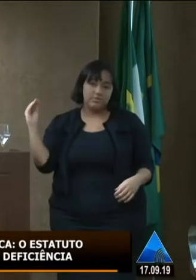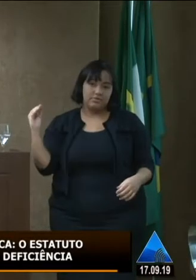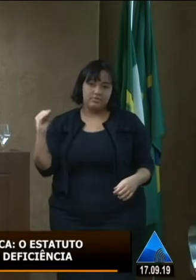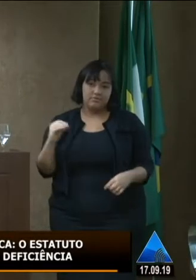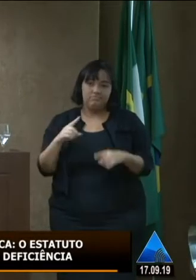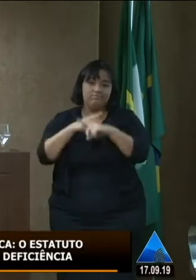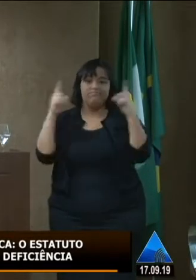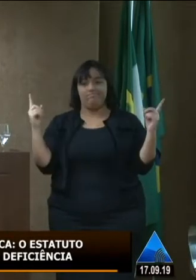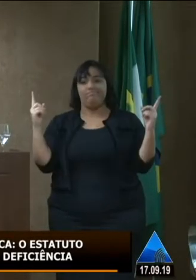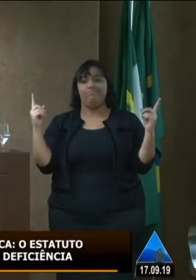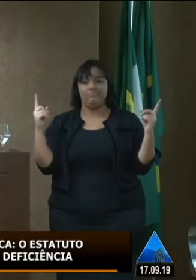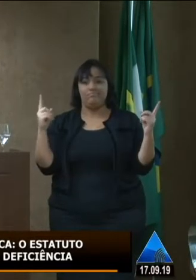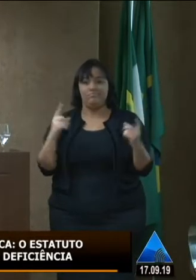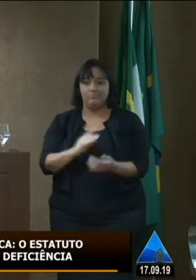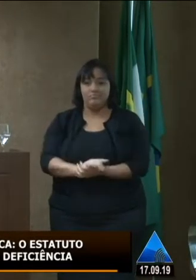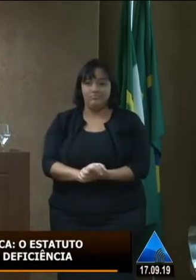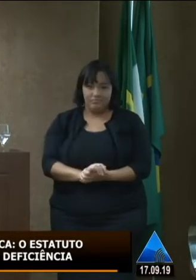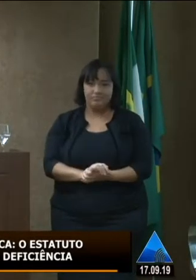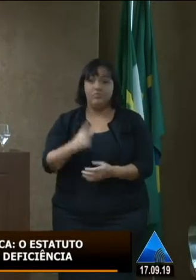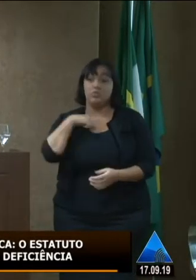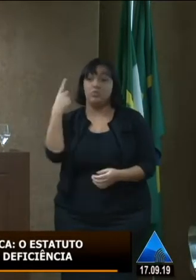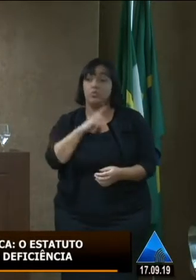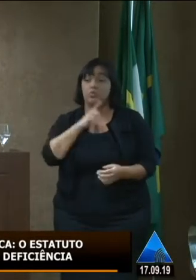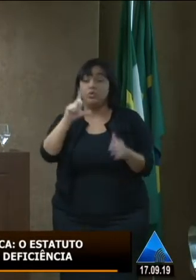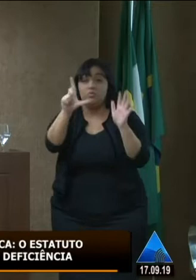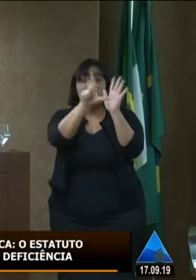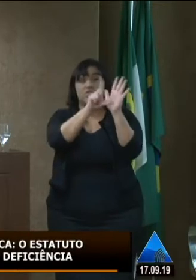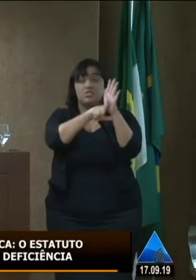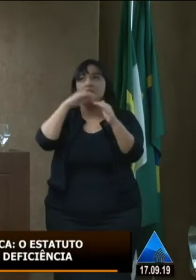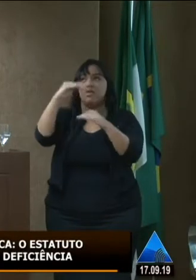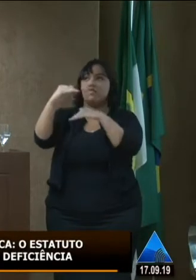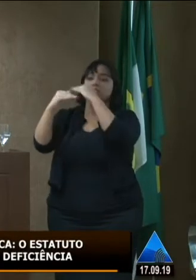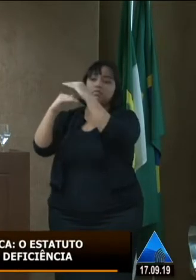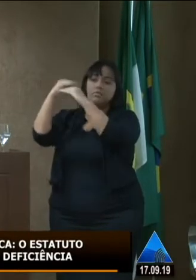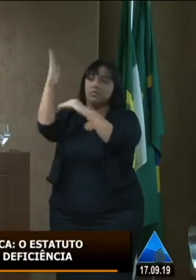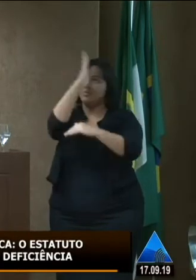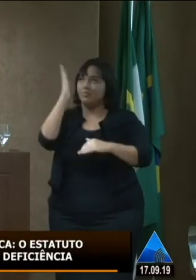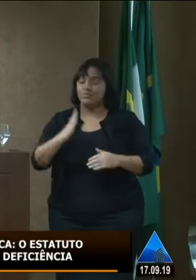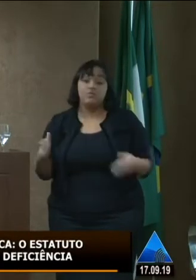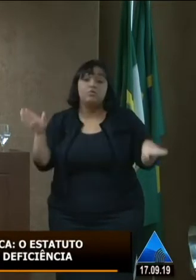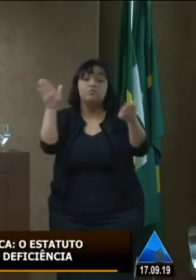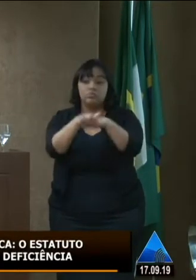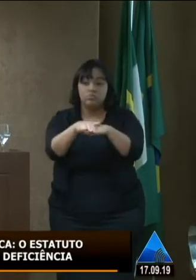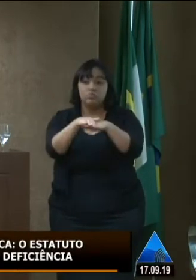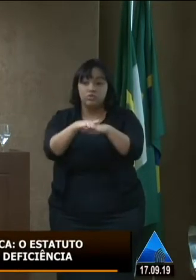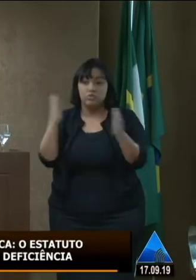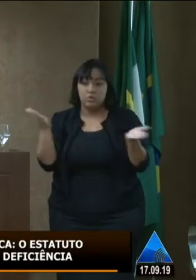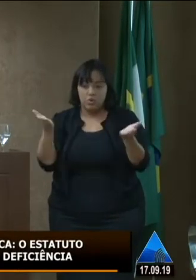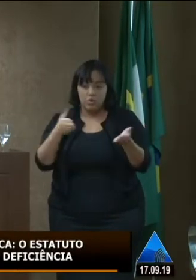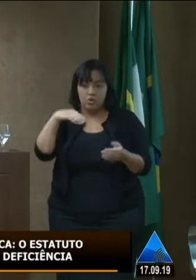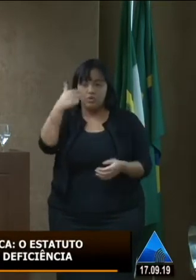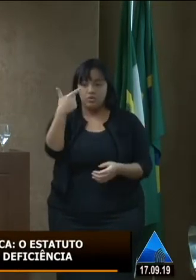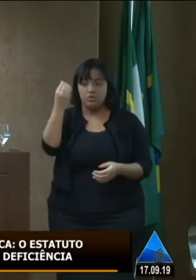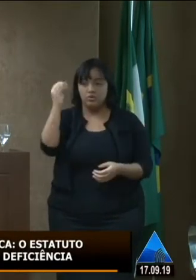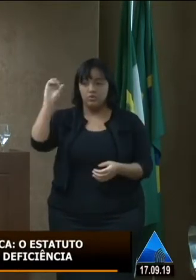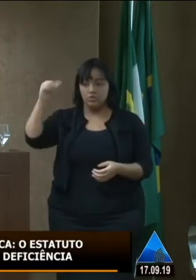nós temos uma legislação profundamente avançada que é a legislação brasileira da inclusão agora de 2015 o